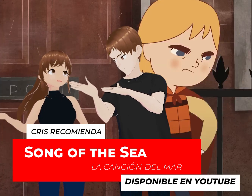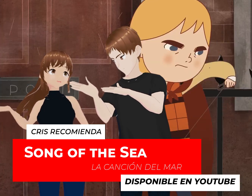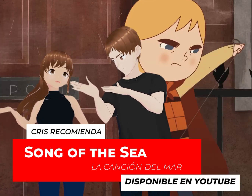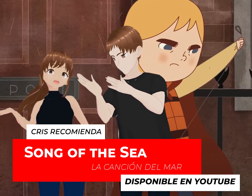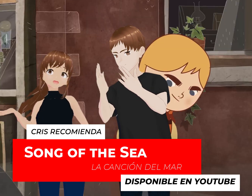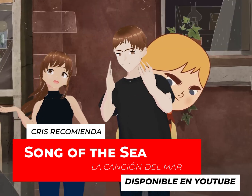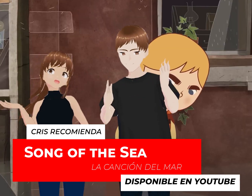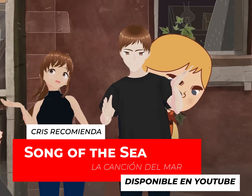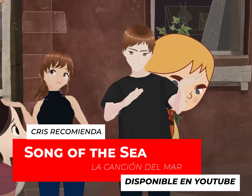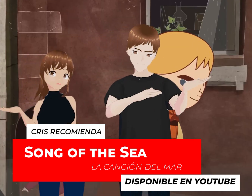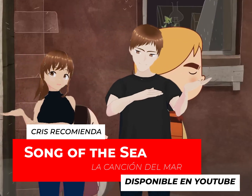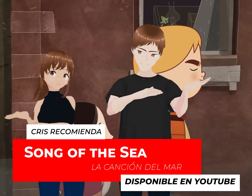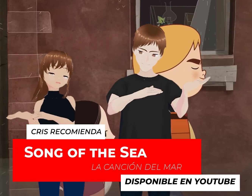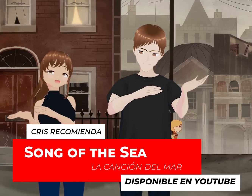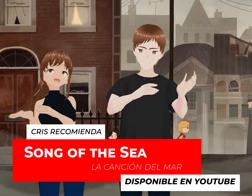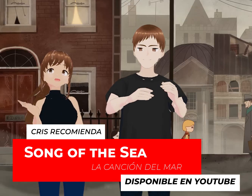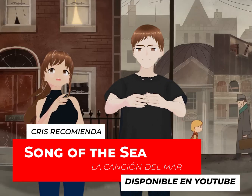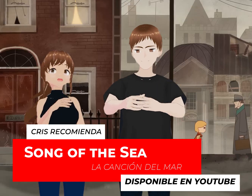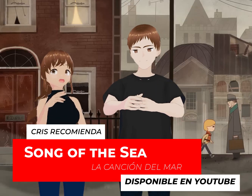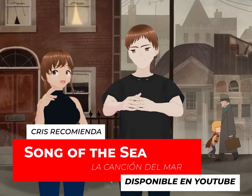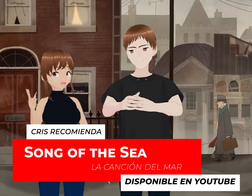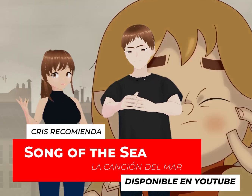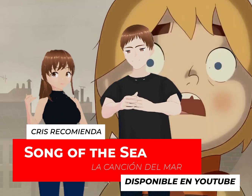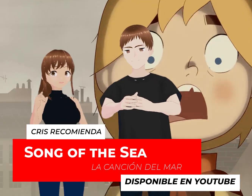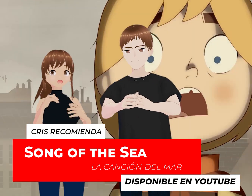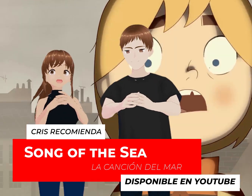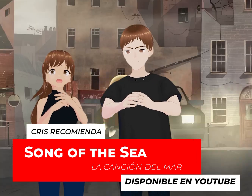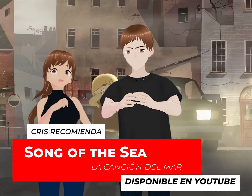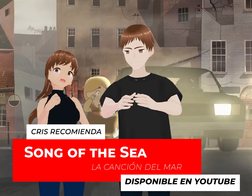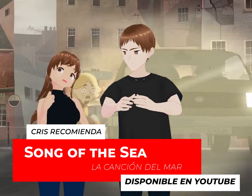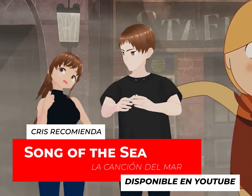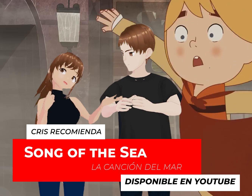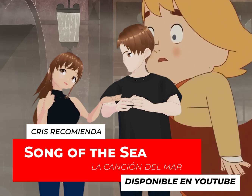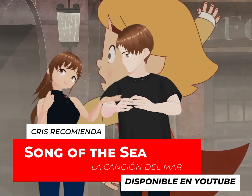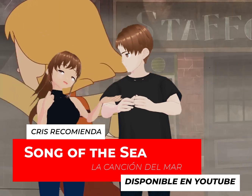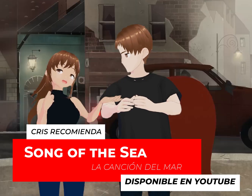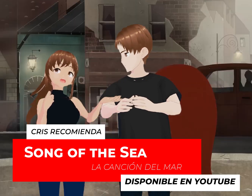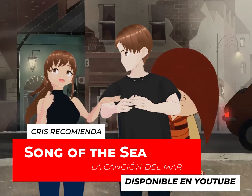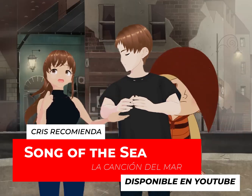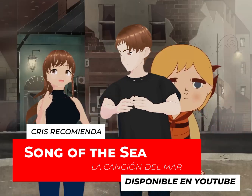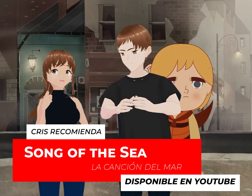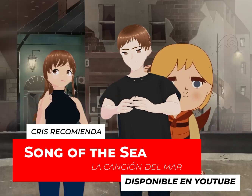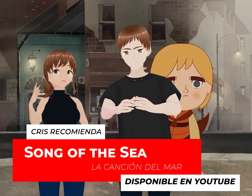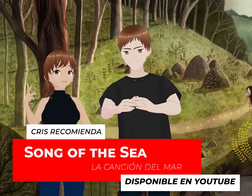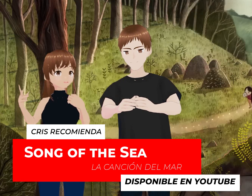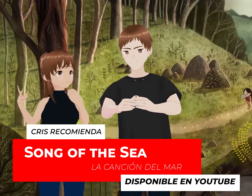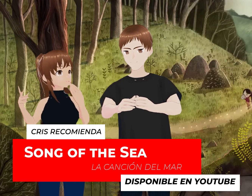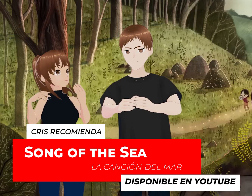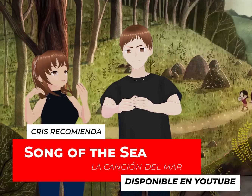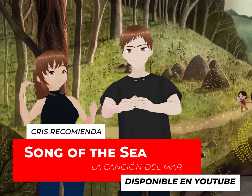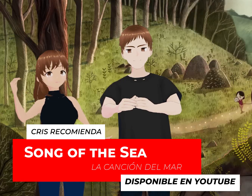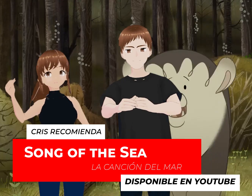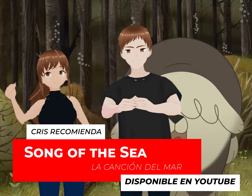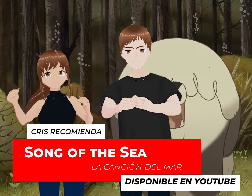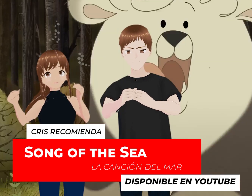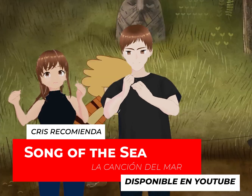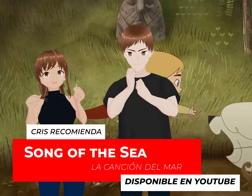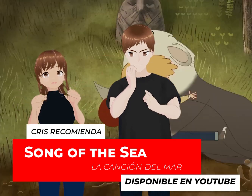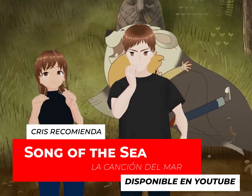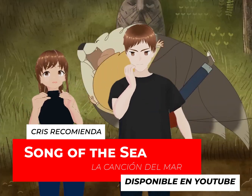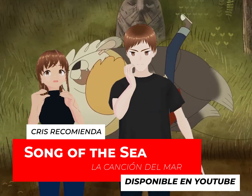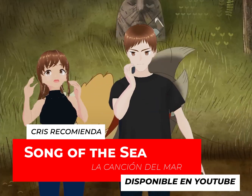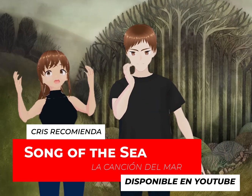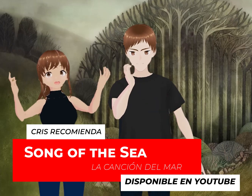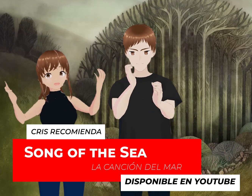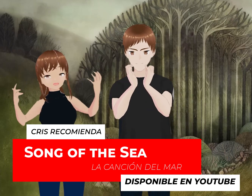mitad ser humano. Es una niña que no habla y como que tiene comportamientos un poco